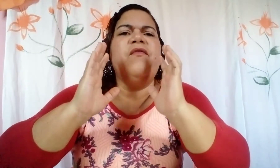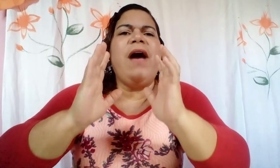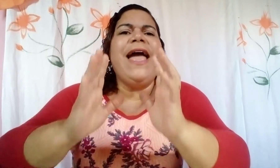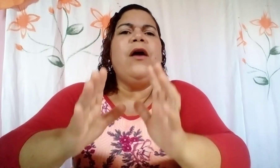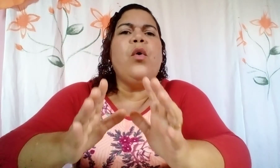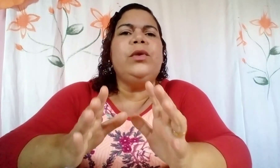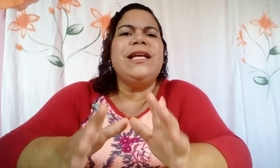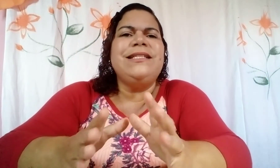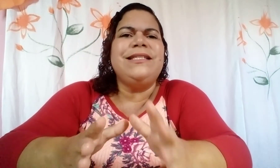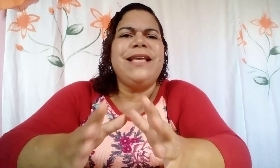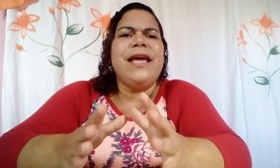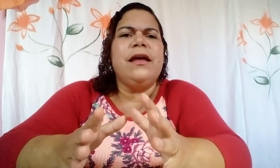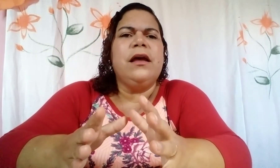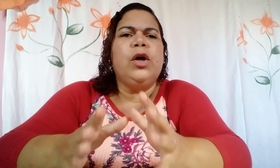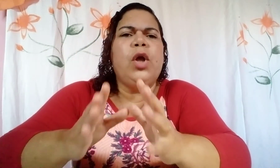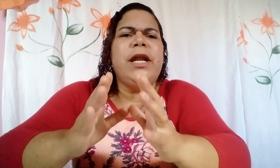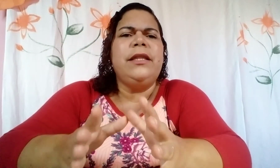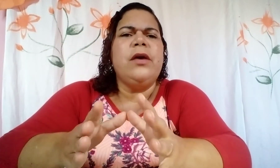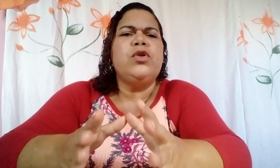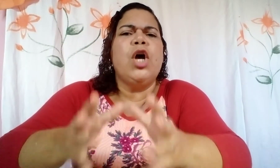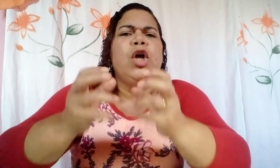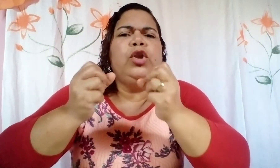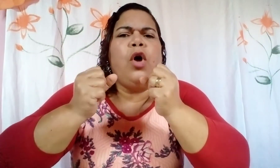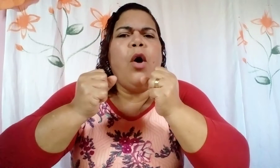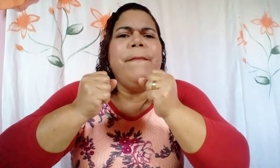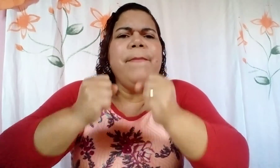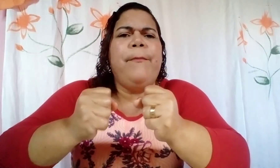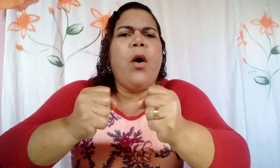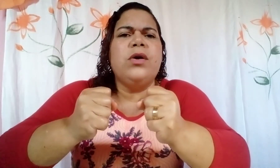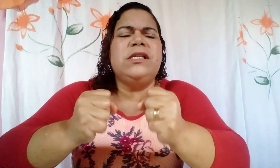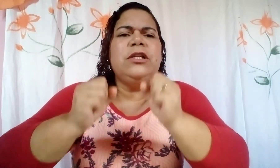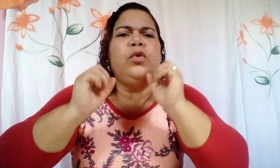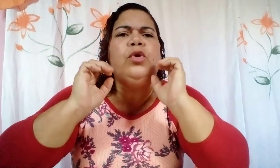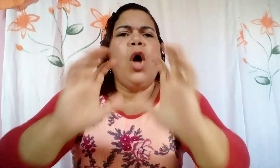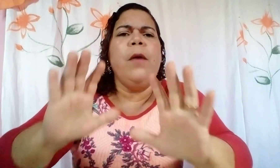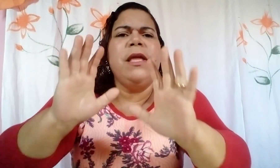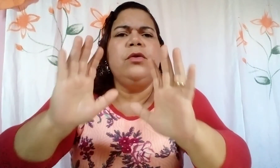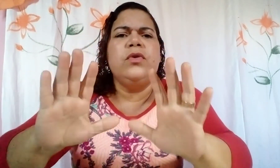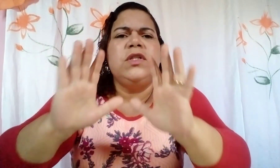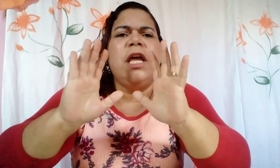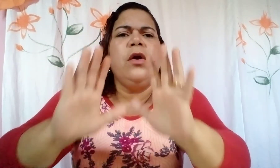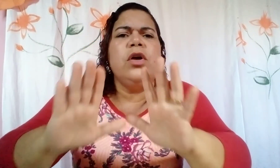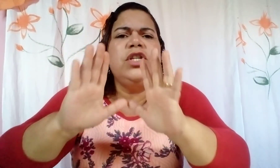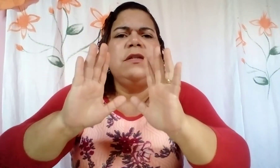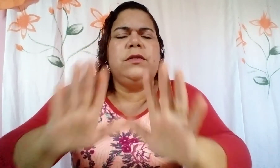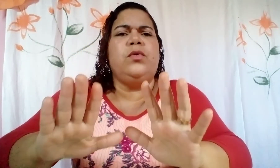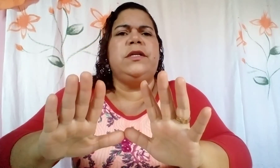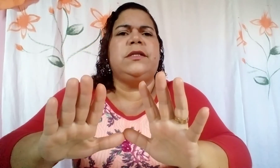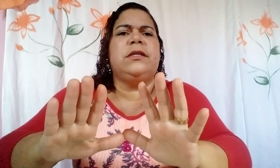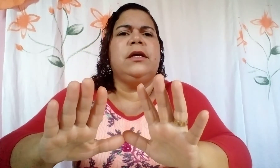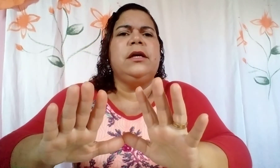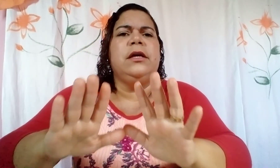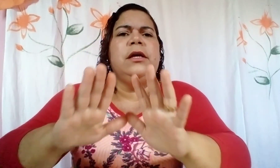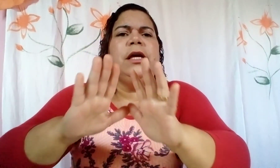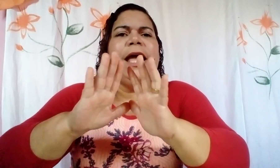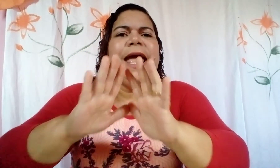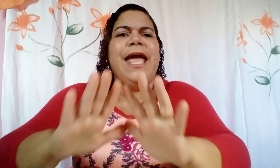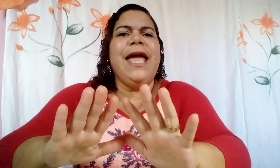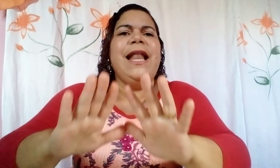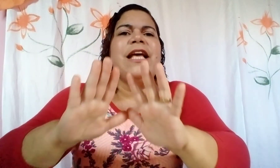vai acontecer, glória a Deus, tome posse no nome do Senhor Jesus, Ele